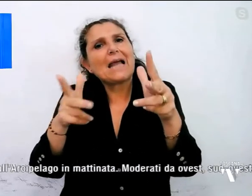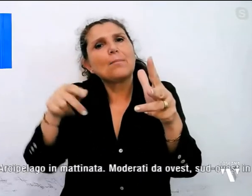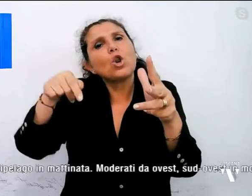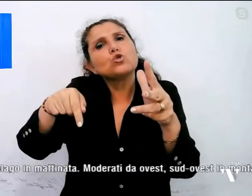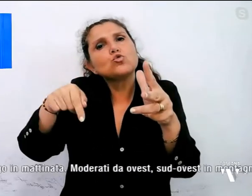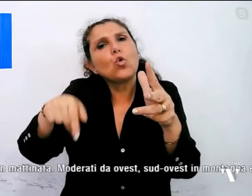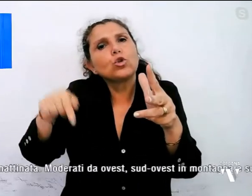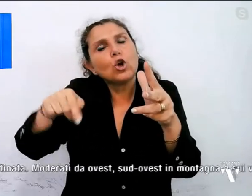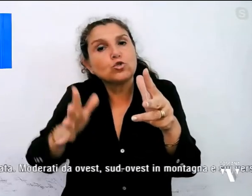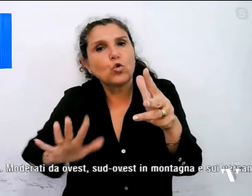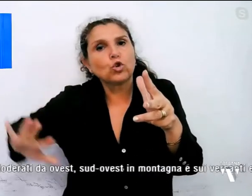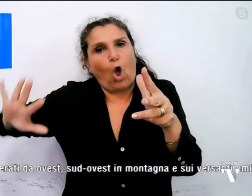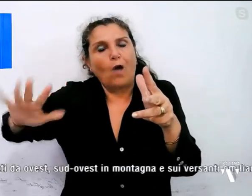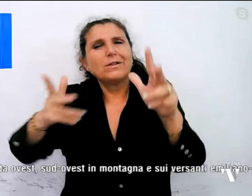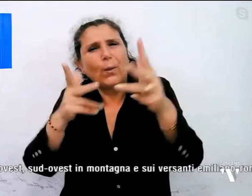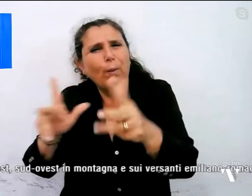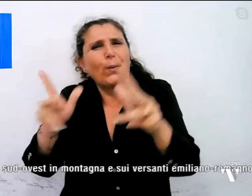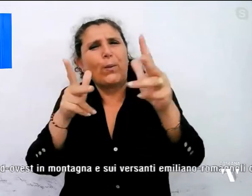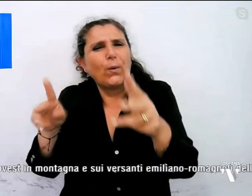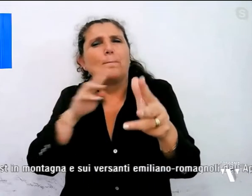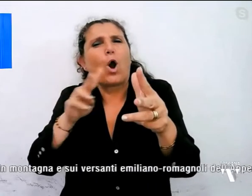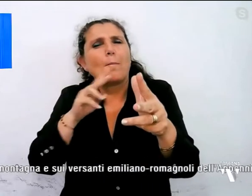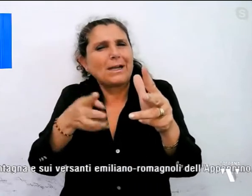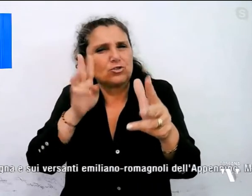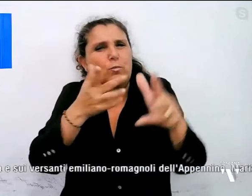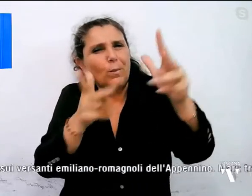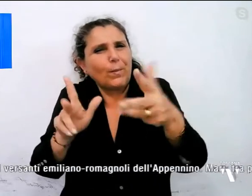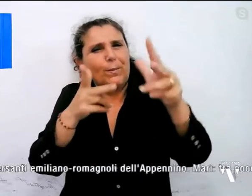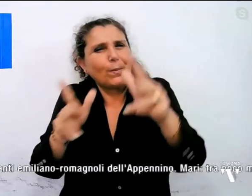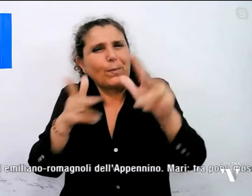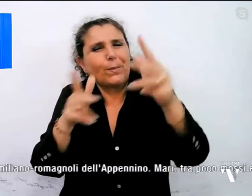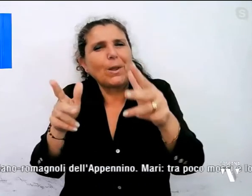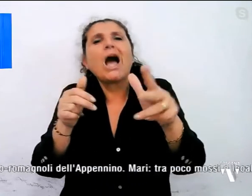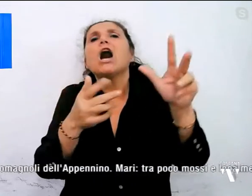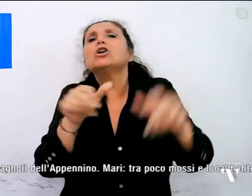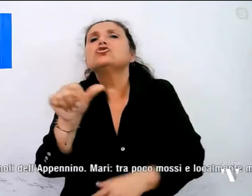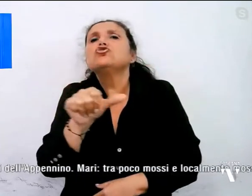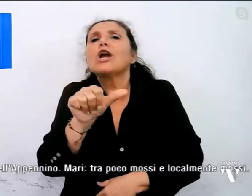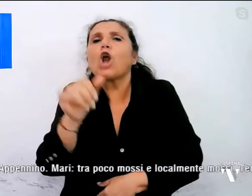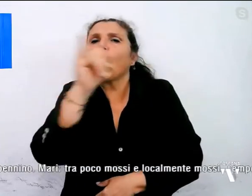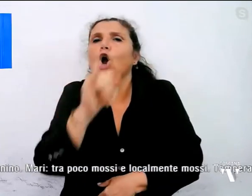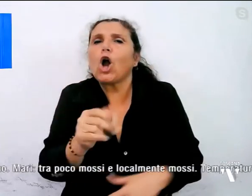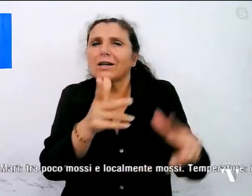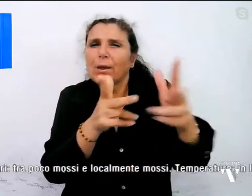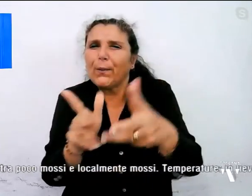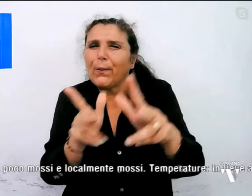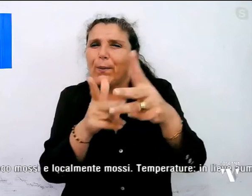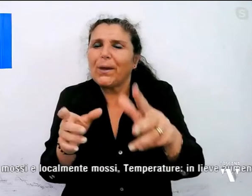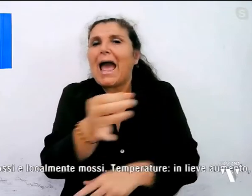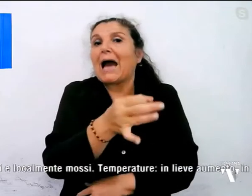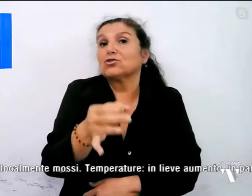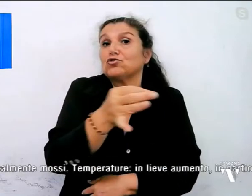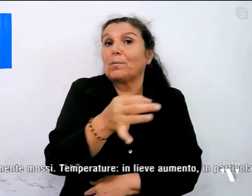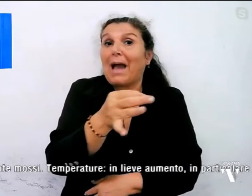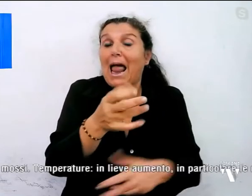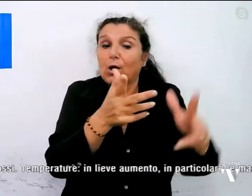con rinforzi pomeridiani moderati di scirocco sulla costa meridionale e sull'arcipelago in